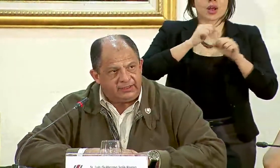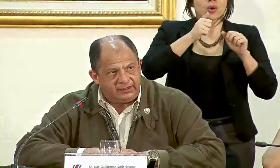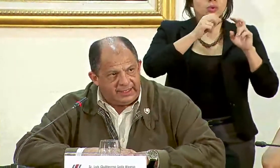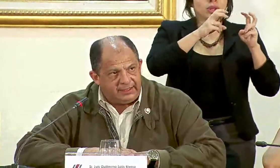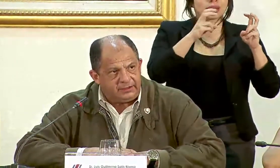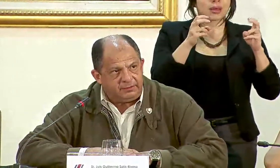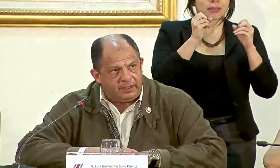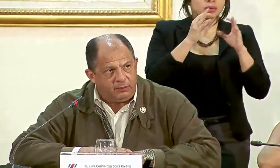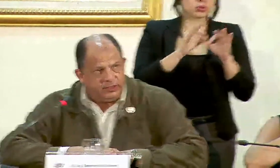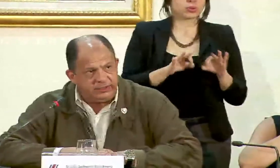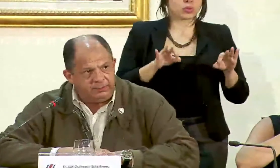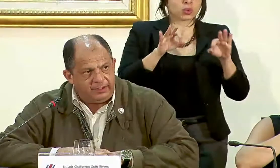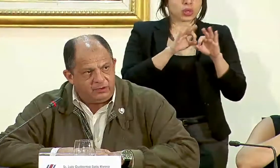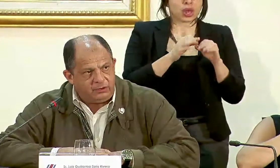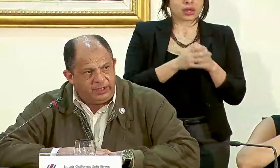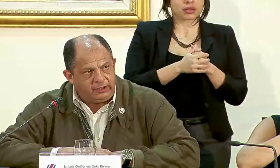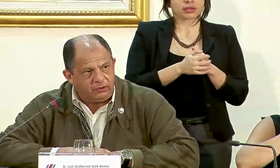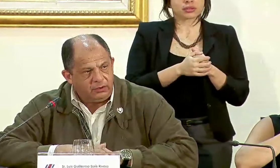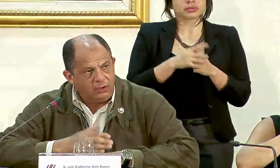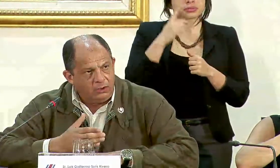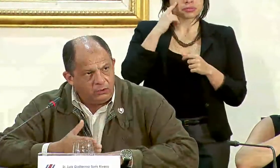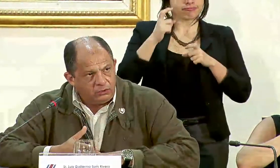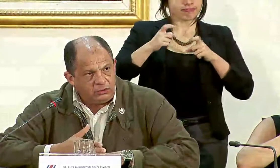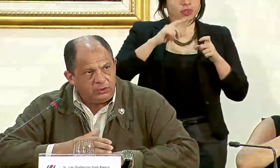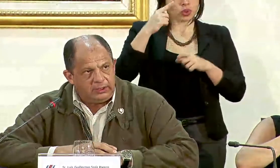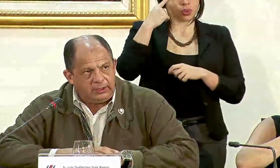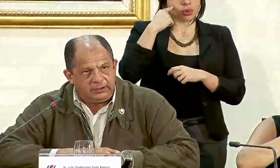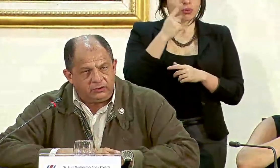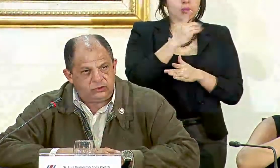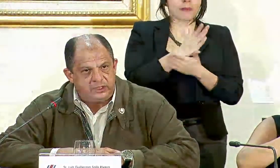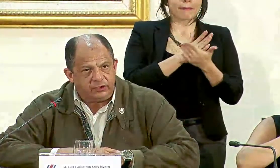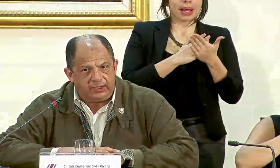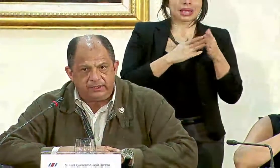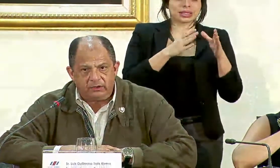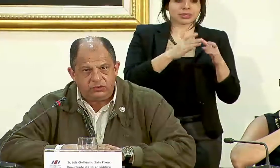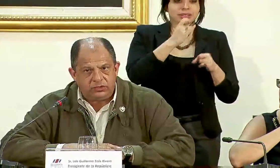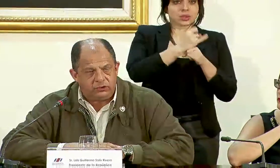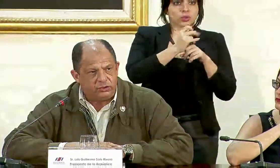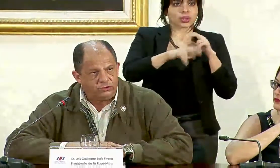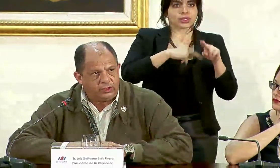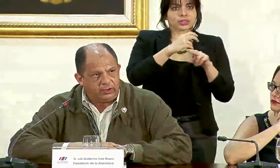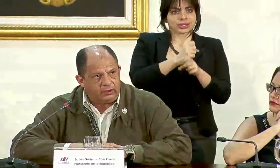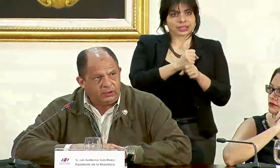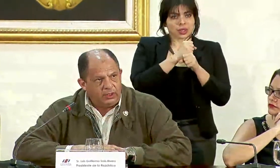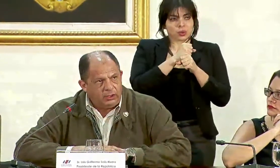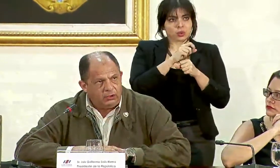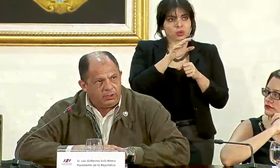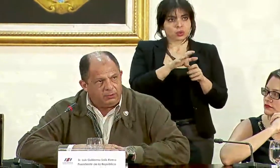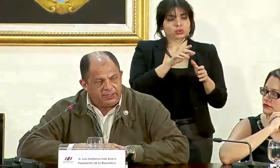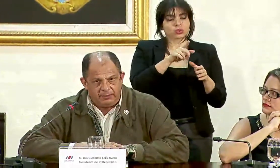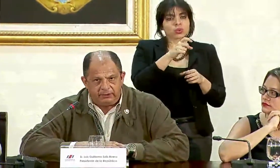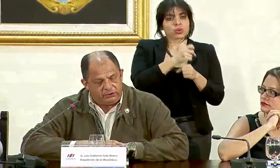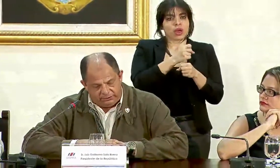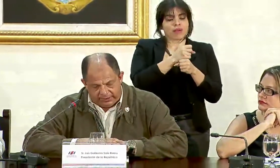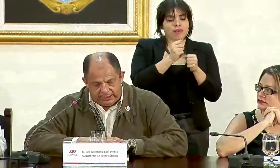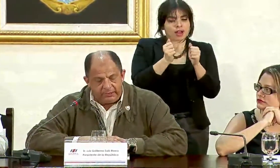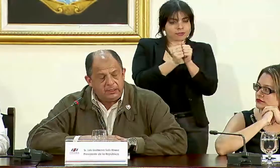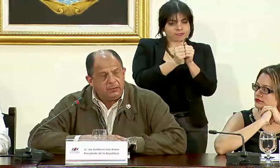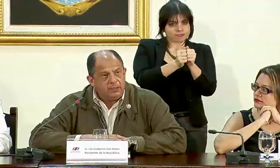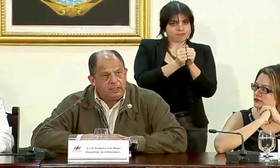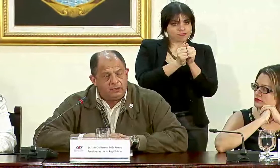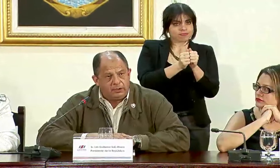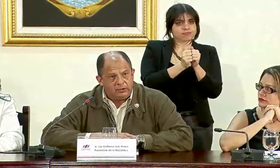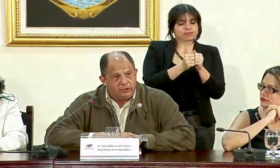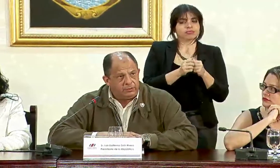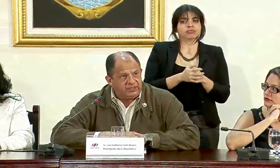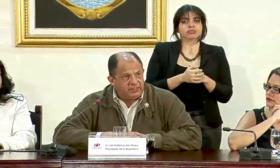son esenciales para el buen desempeño del gobierno. Uno, el del Instituto Nacional de Seguros en donde su trabajo como acompañamiento y se verá